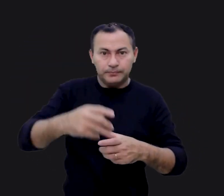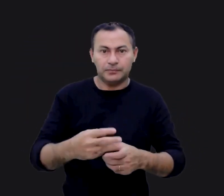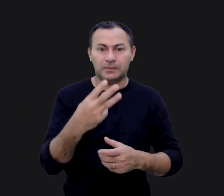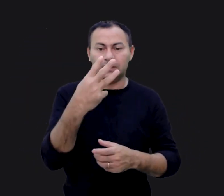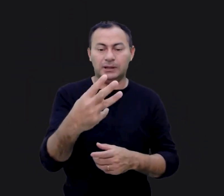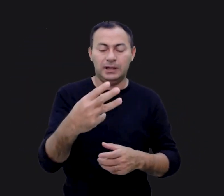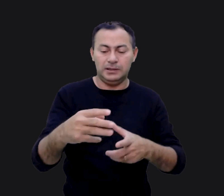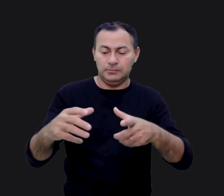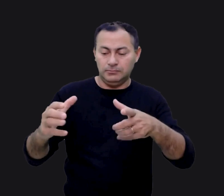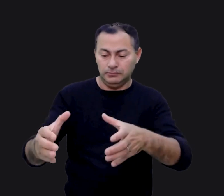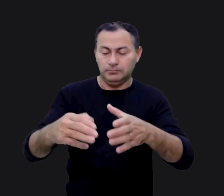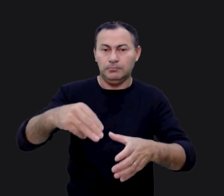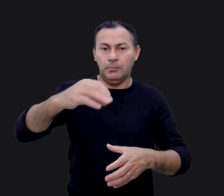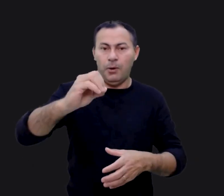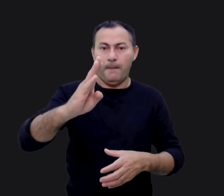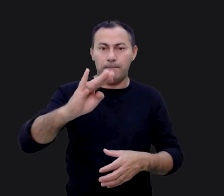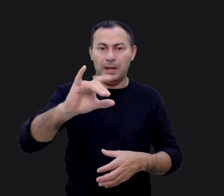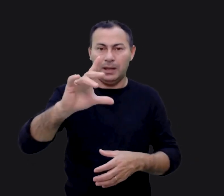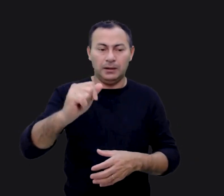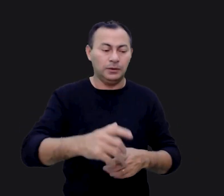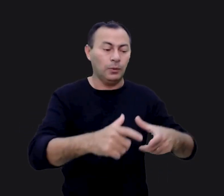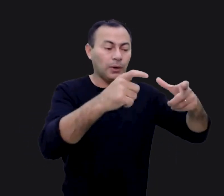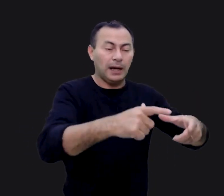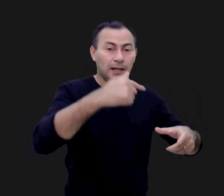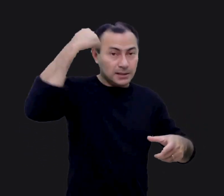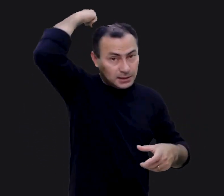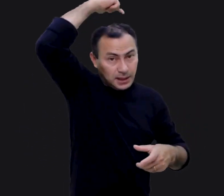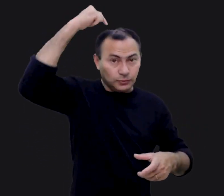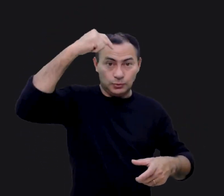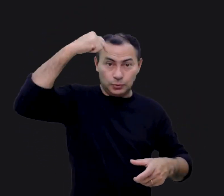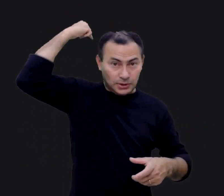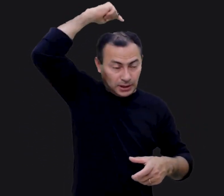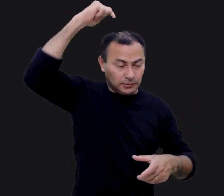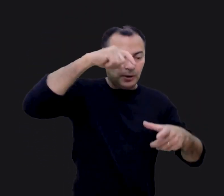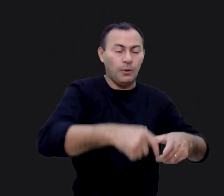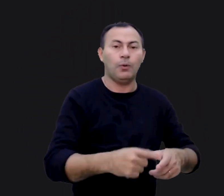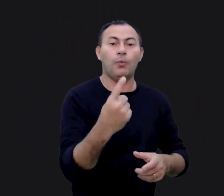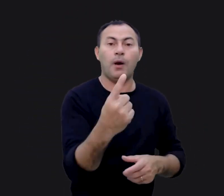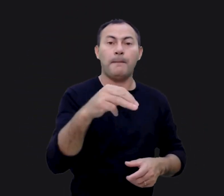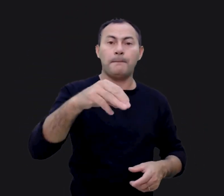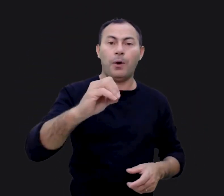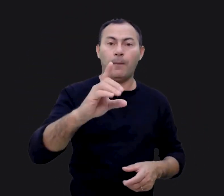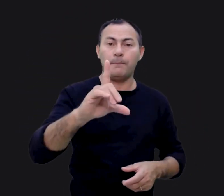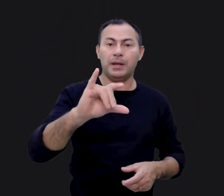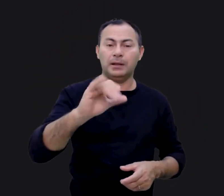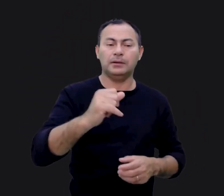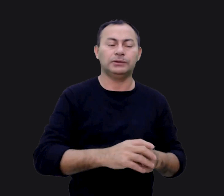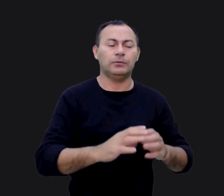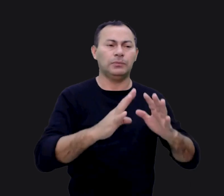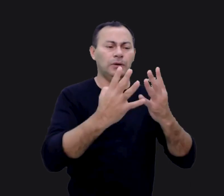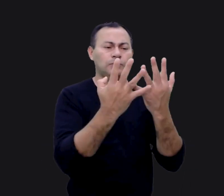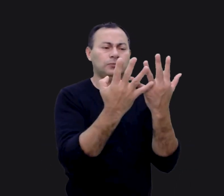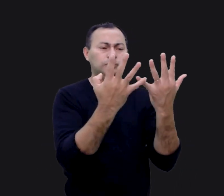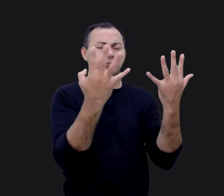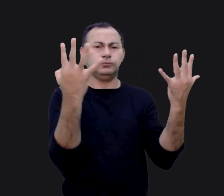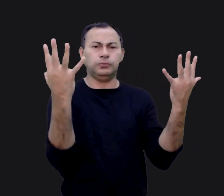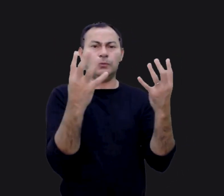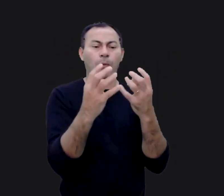onde três mobílias estavam colocadas, e o lugar santo dos santos, onde uma mobília estava colocada, havia um véu muito espesso,